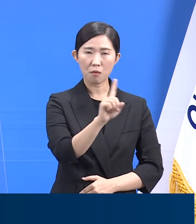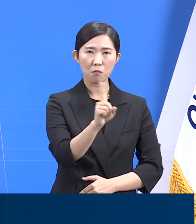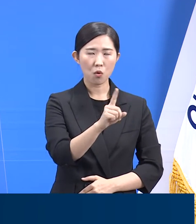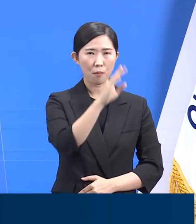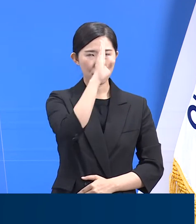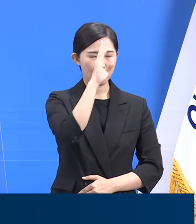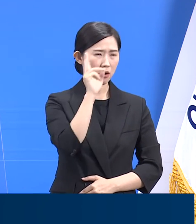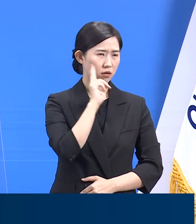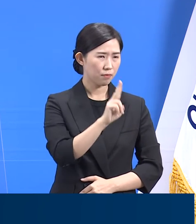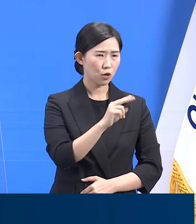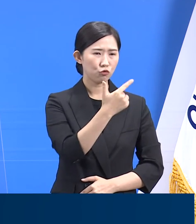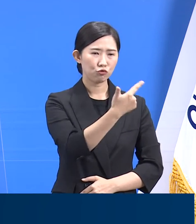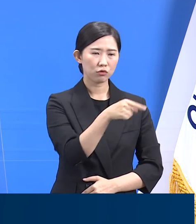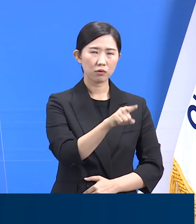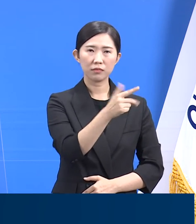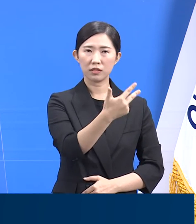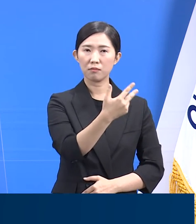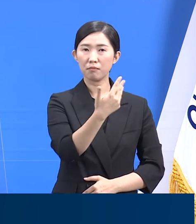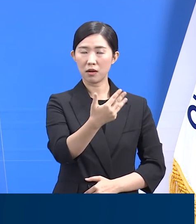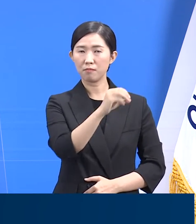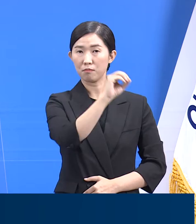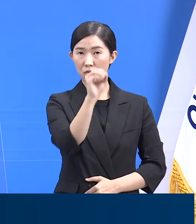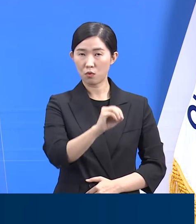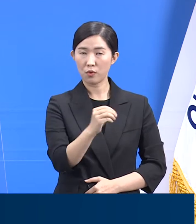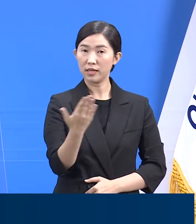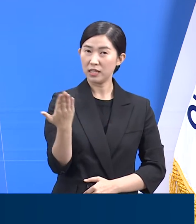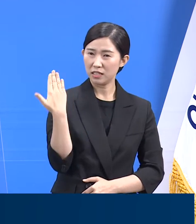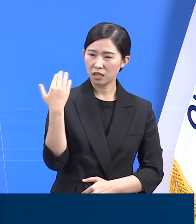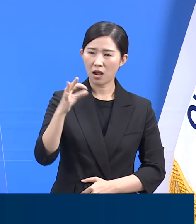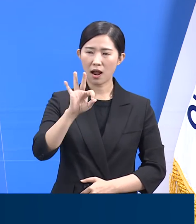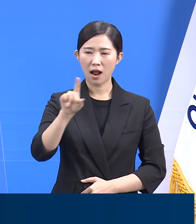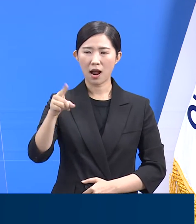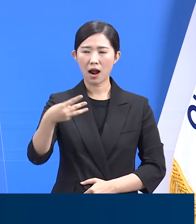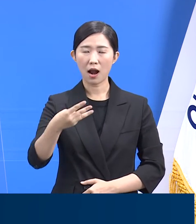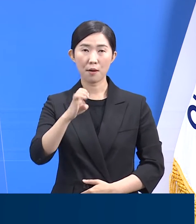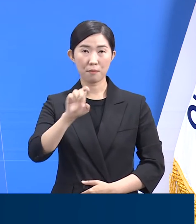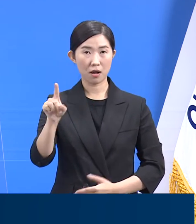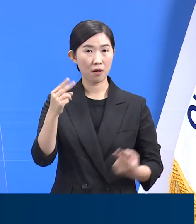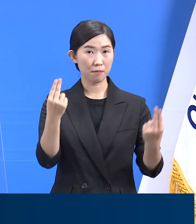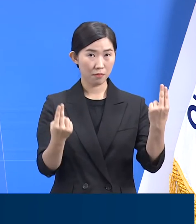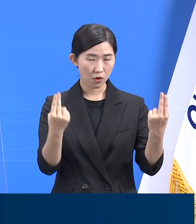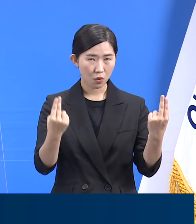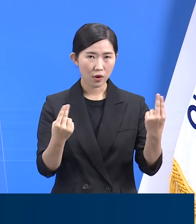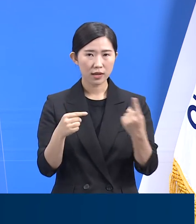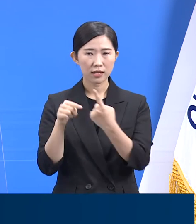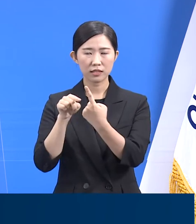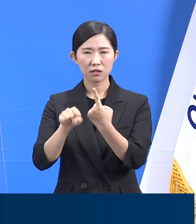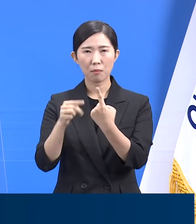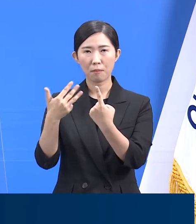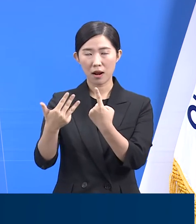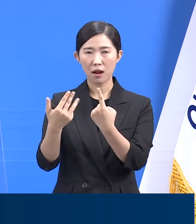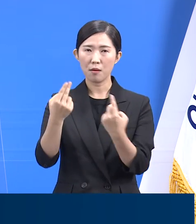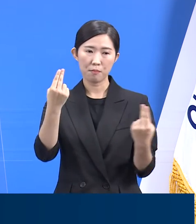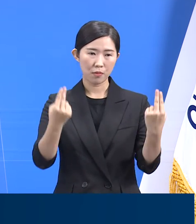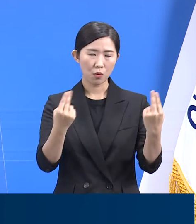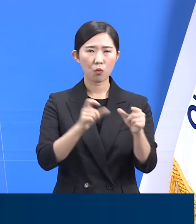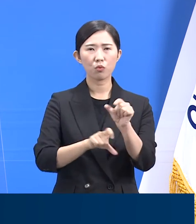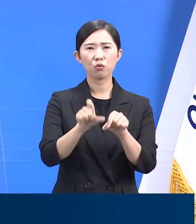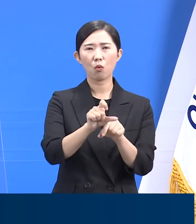.78%로 기존에 유행하던 알파 변이의 위정중률 1.83%보다 높게 나타났습니다.